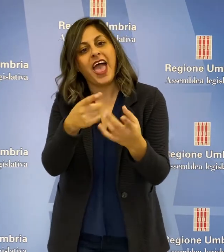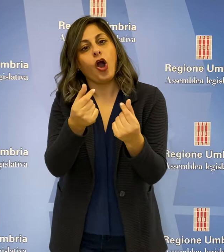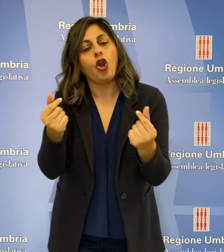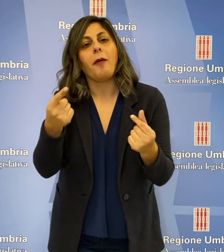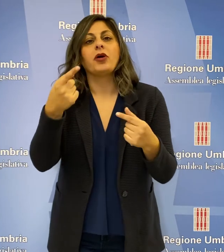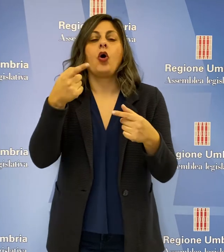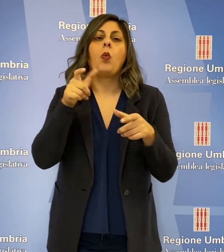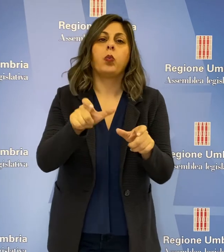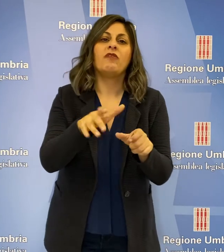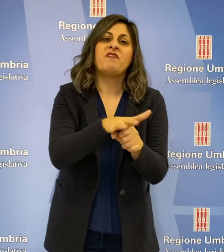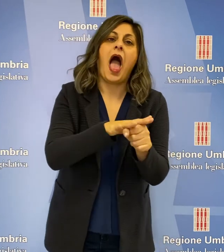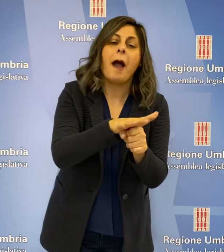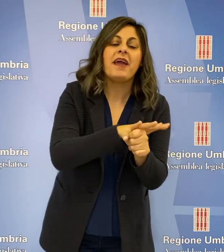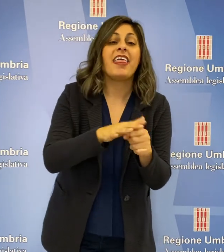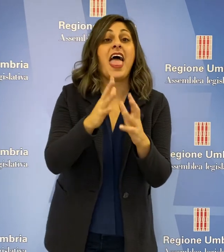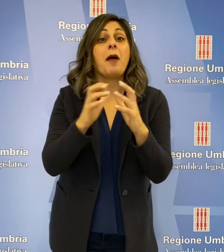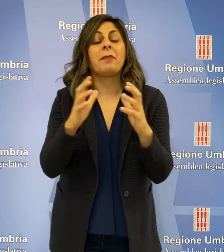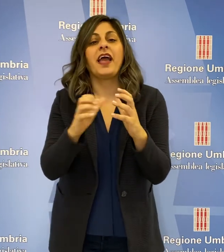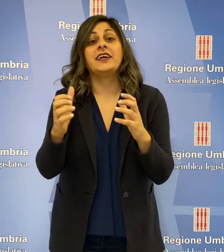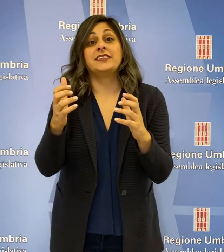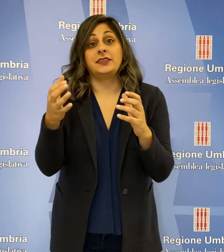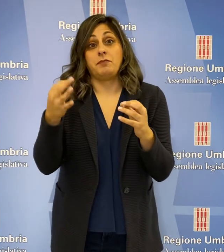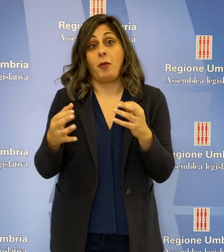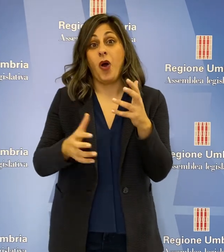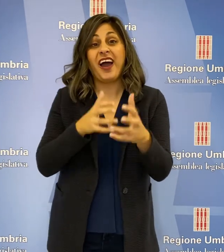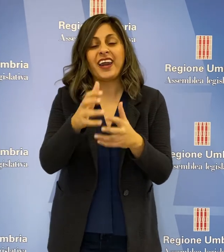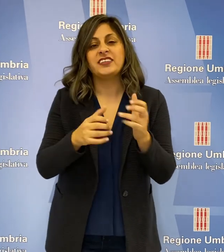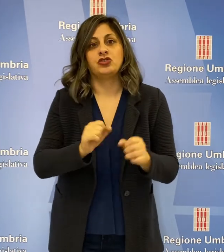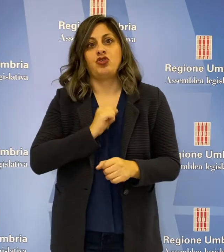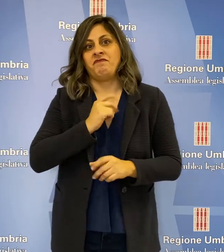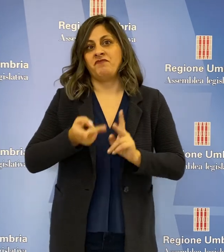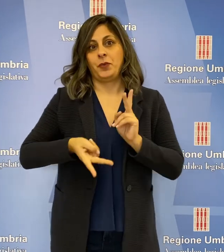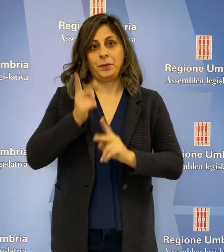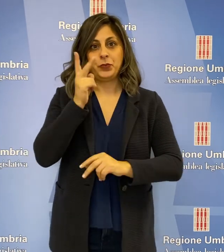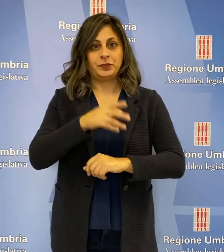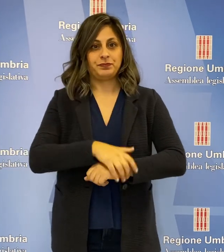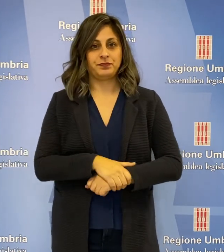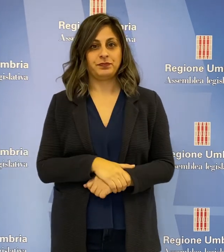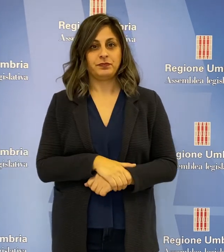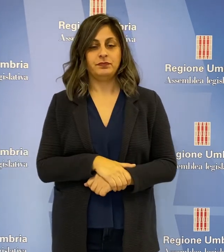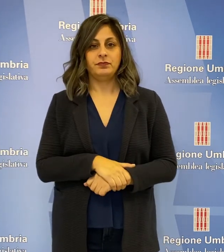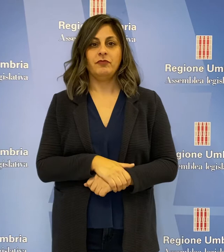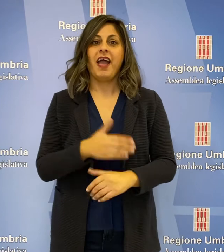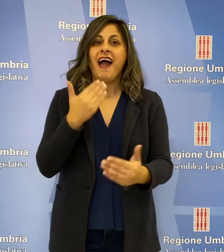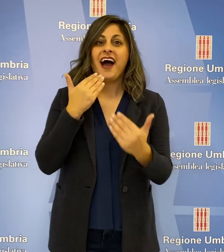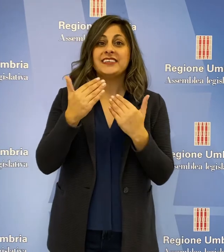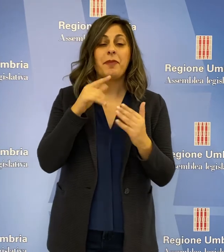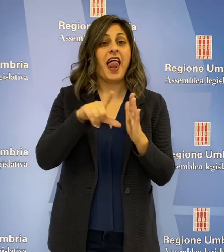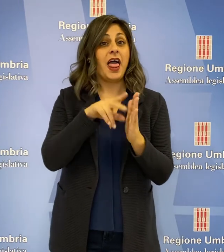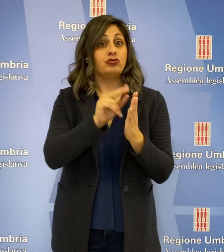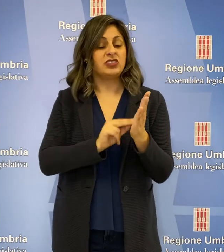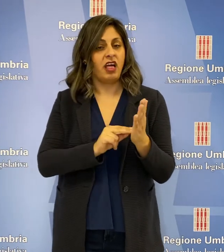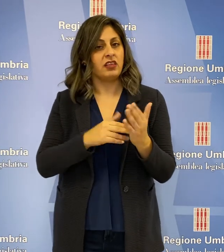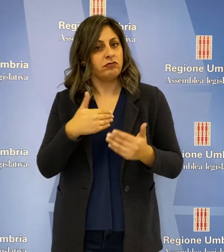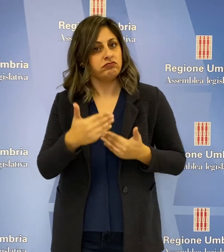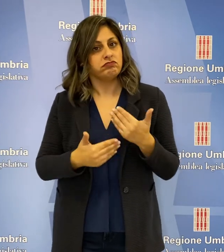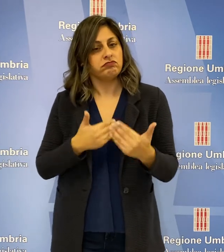economici per le famiglie e le imprese più duramente colpite dalla crisi. Nel corso dell'Assemblea legislativa